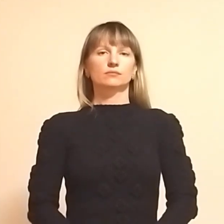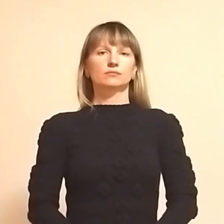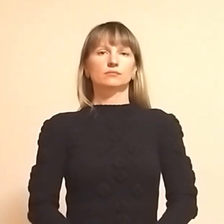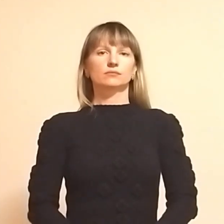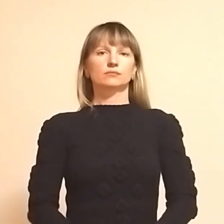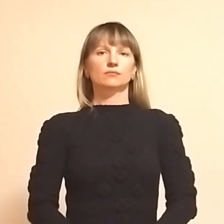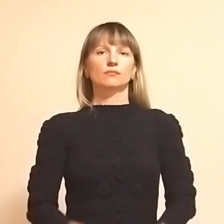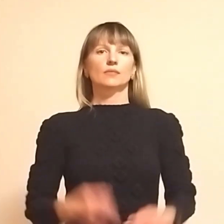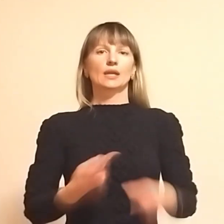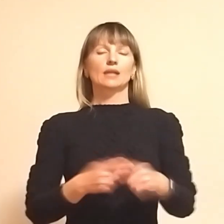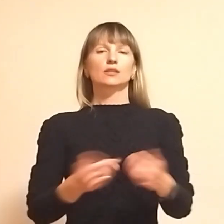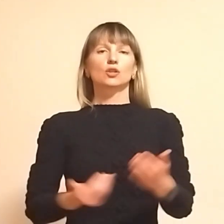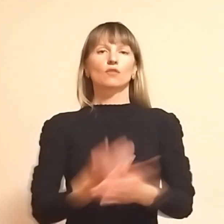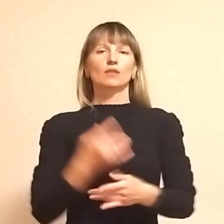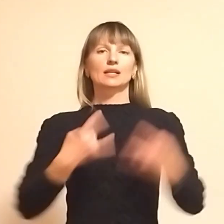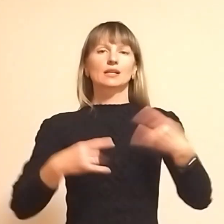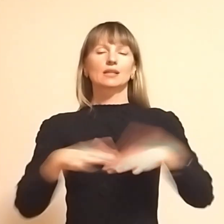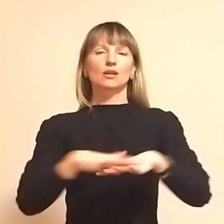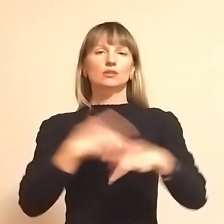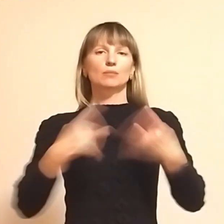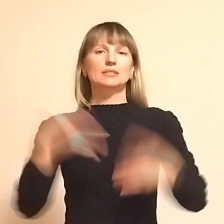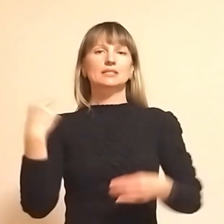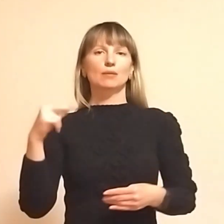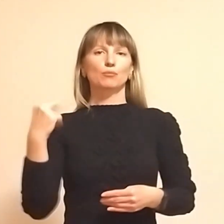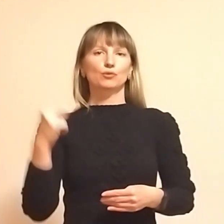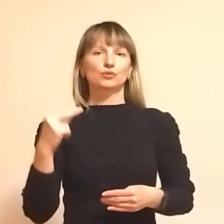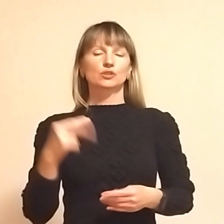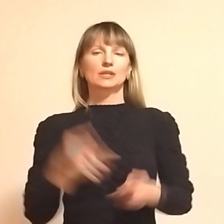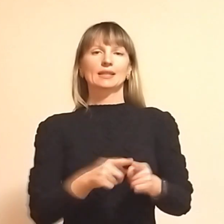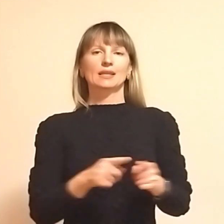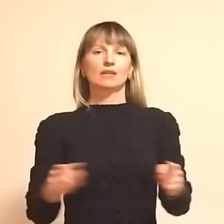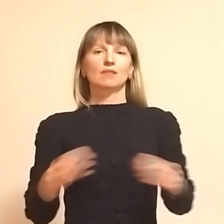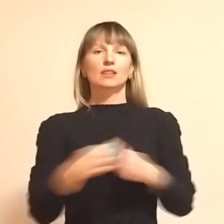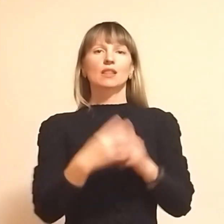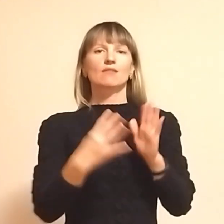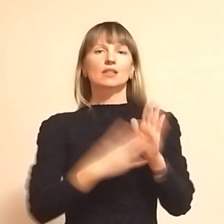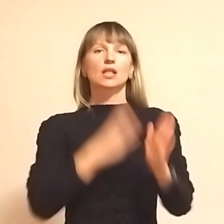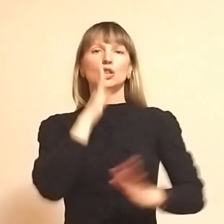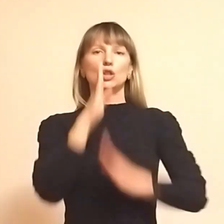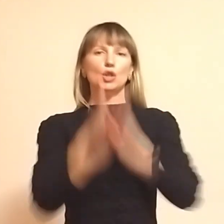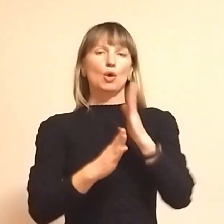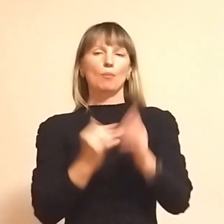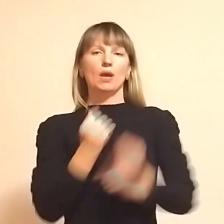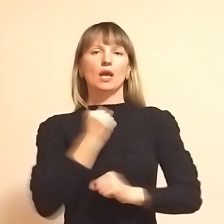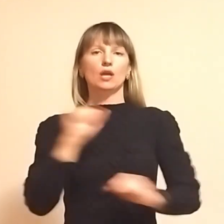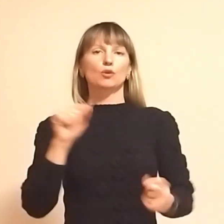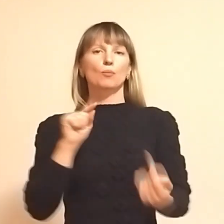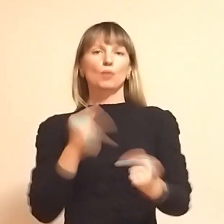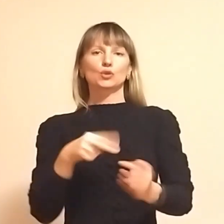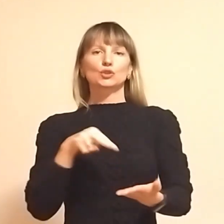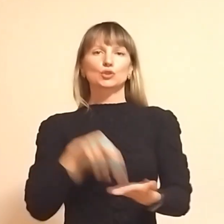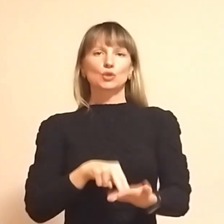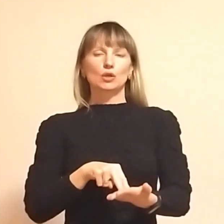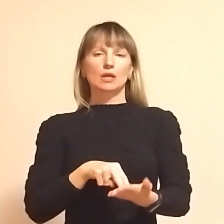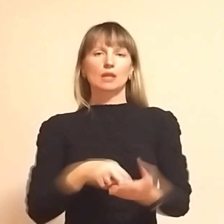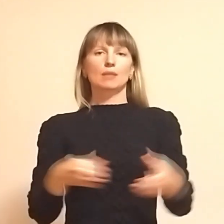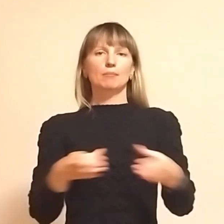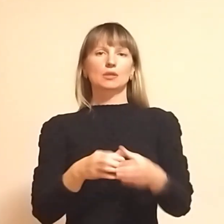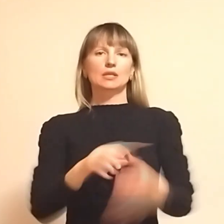Це новини на телеканалі Суспільне Запоріжжя. Триває 19-та доба героїчного протистояння підрозділів Сил